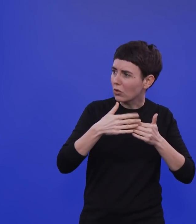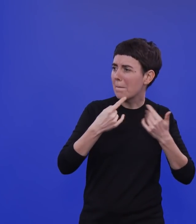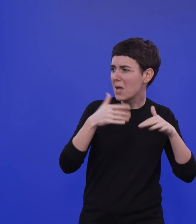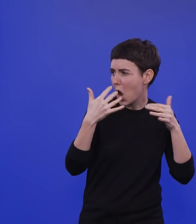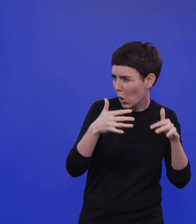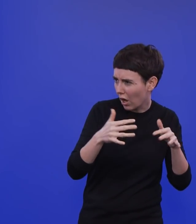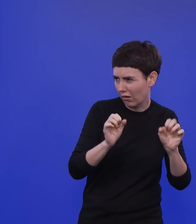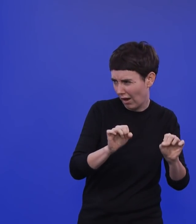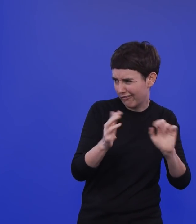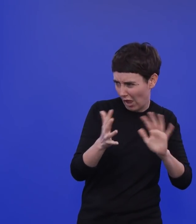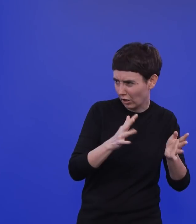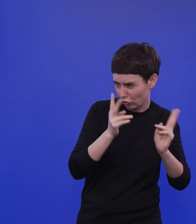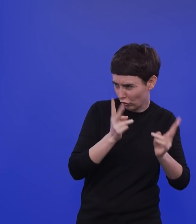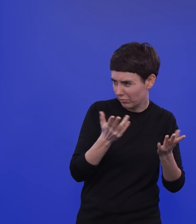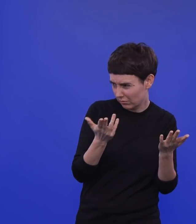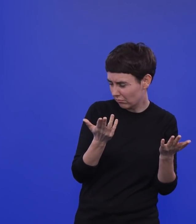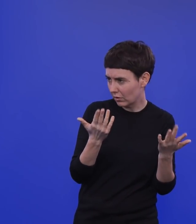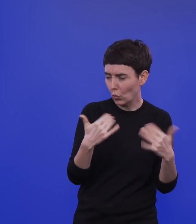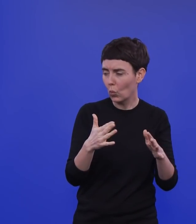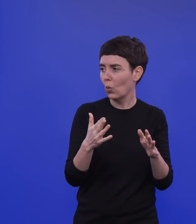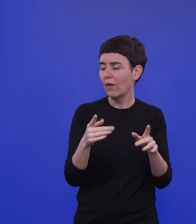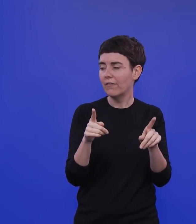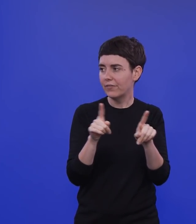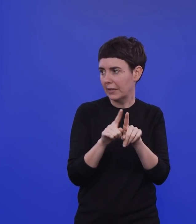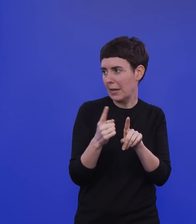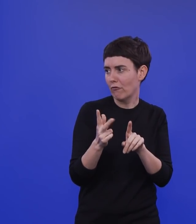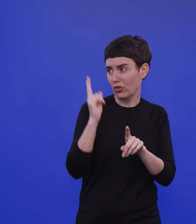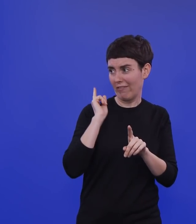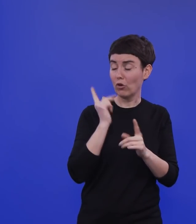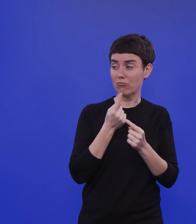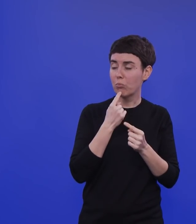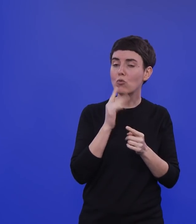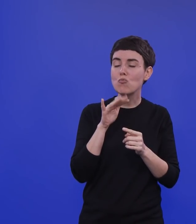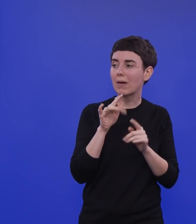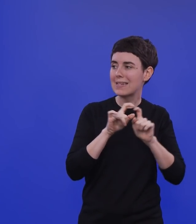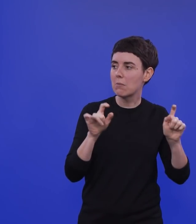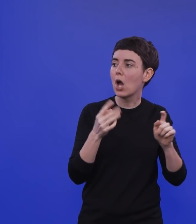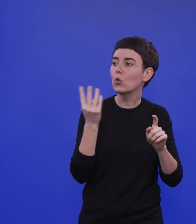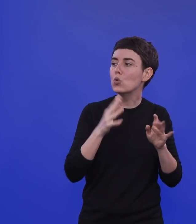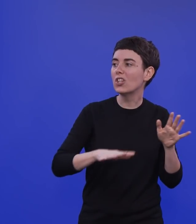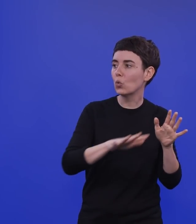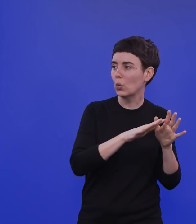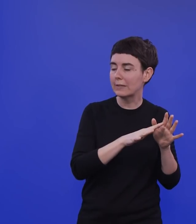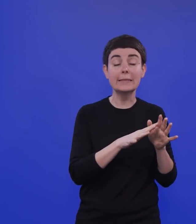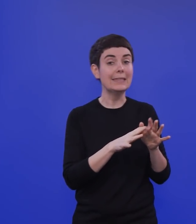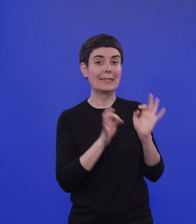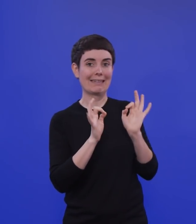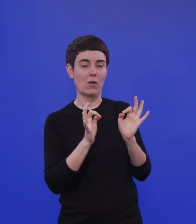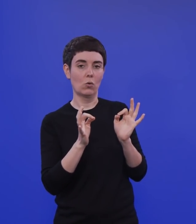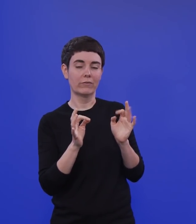zielgerichteter sein könnten, wie wir das schon mit den grünen Zonen zum Beispiel besprochen haben. Genau, das ist die No-Covid-Strategie, die unbedingt jetzt